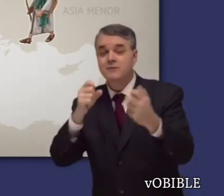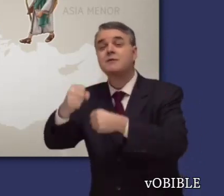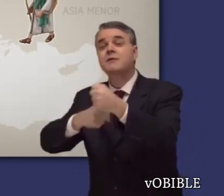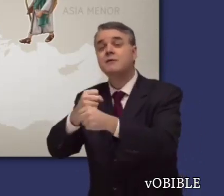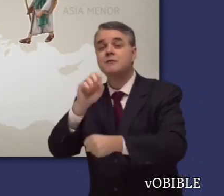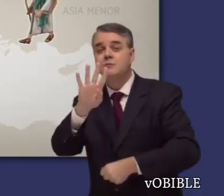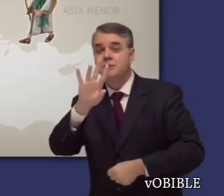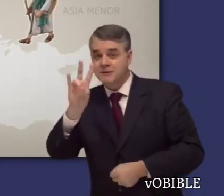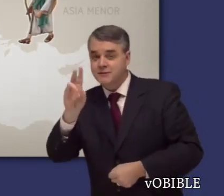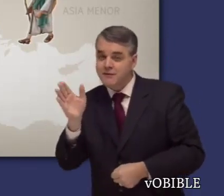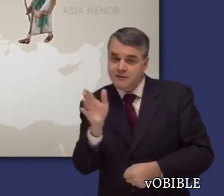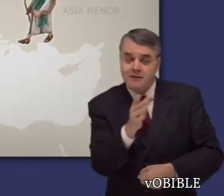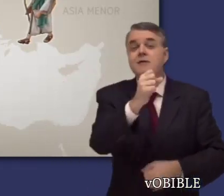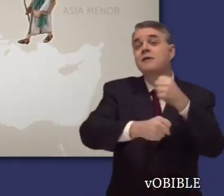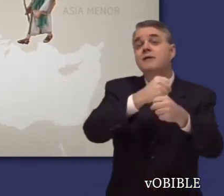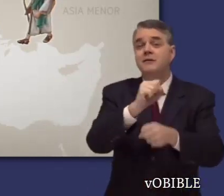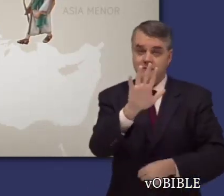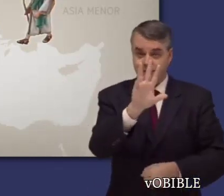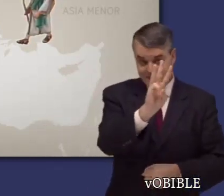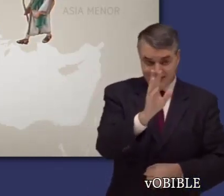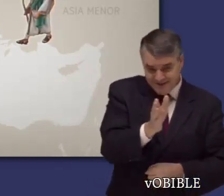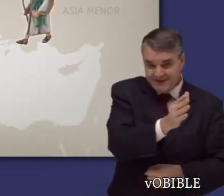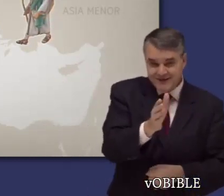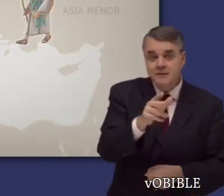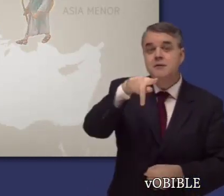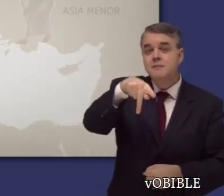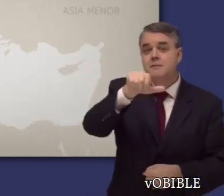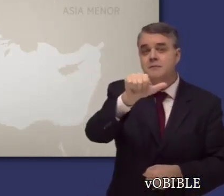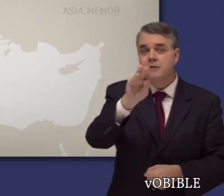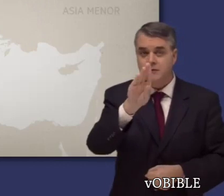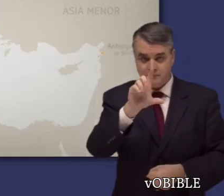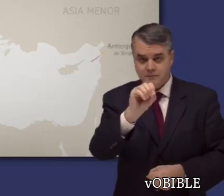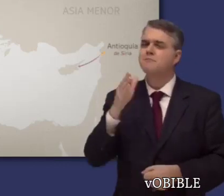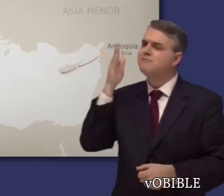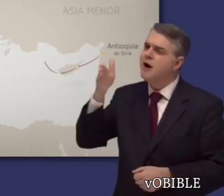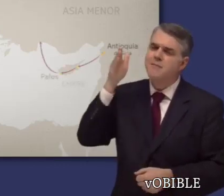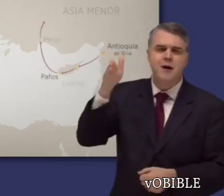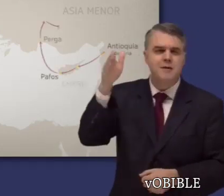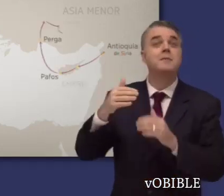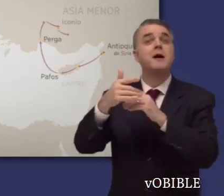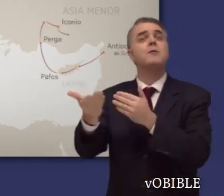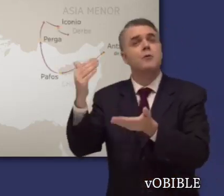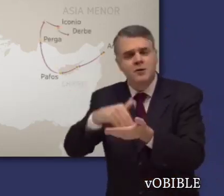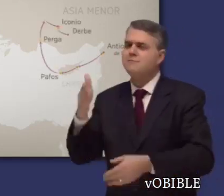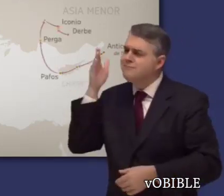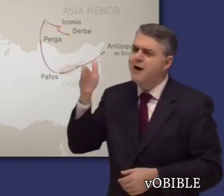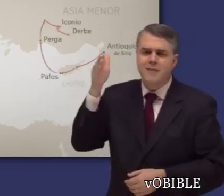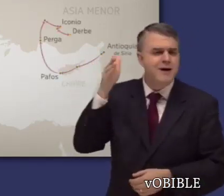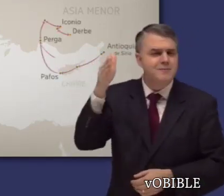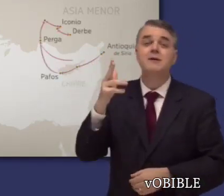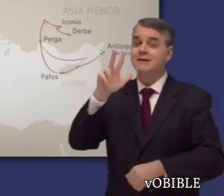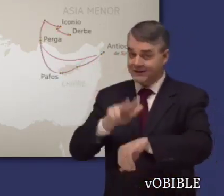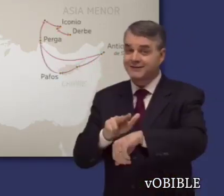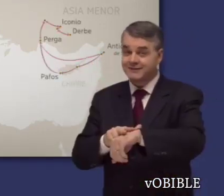Pablo, desde aproximadamente el año 47 hasta el 56. En su primer viaje misional, Pablo